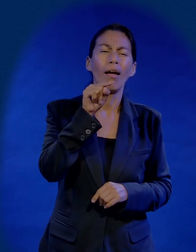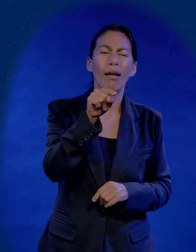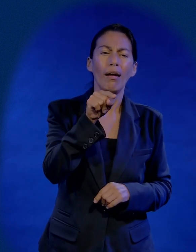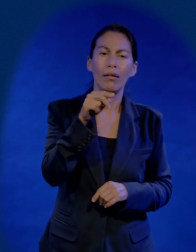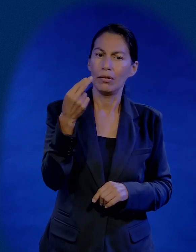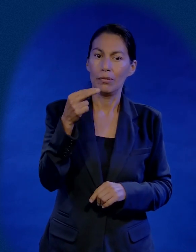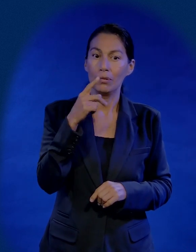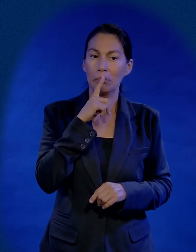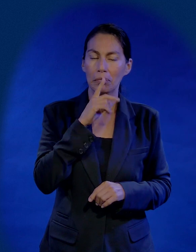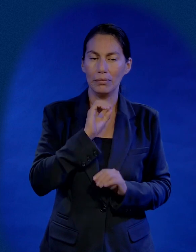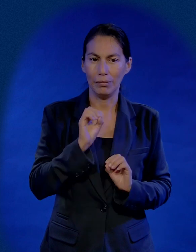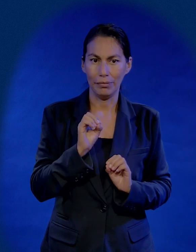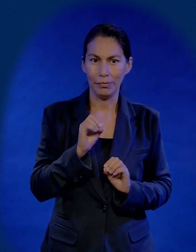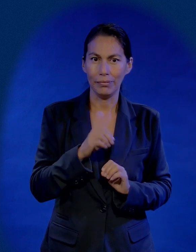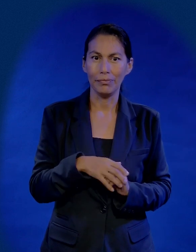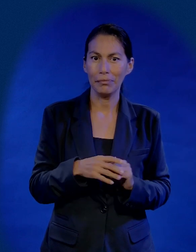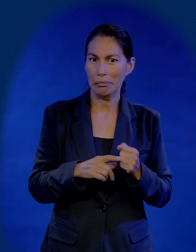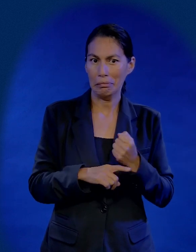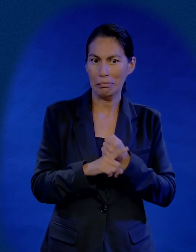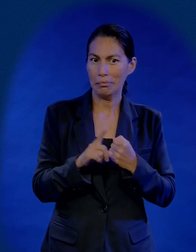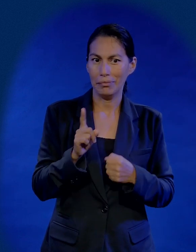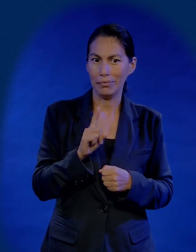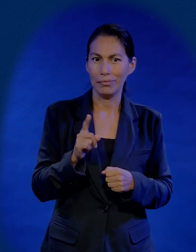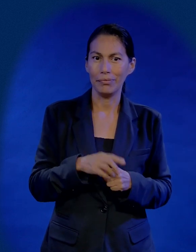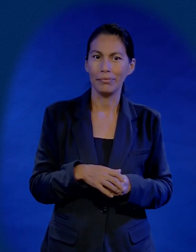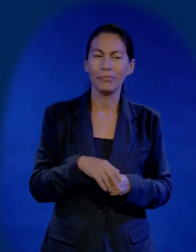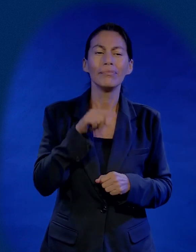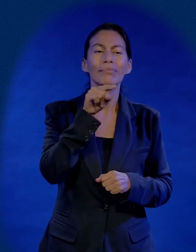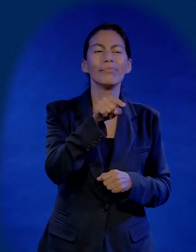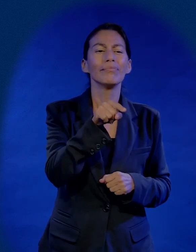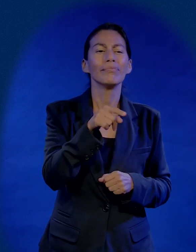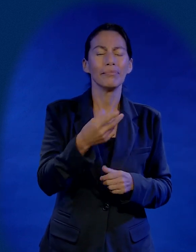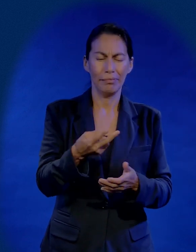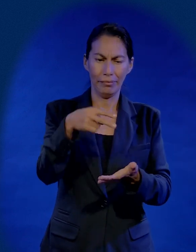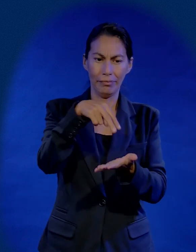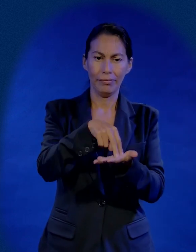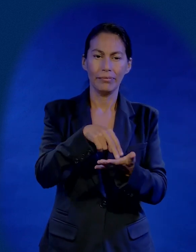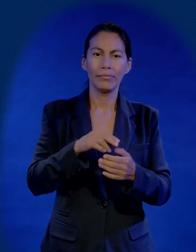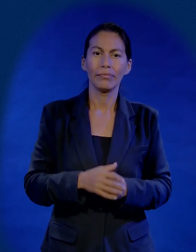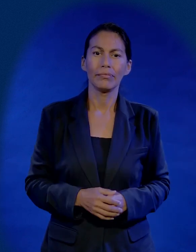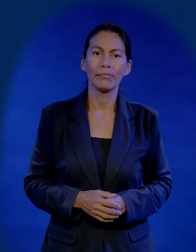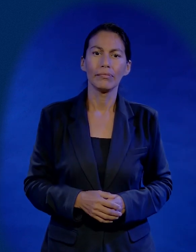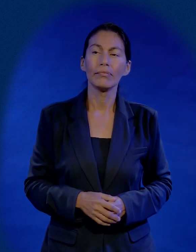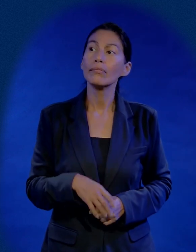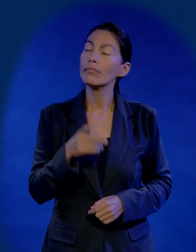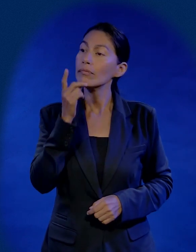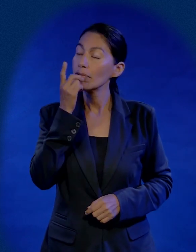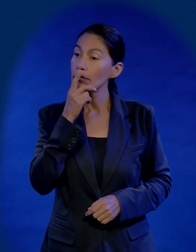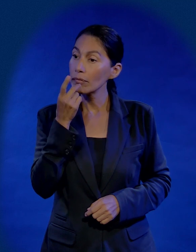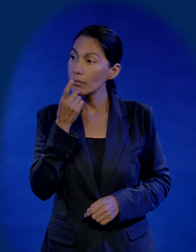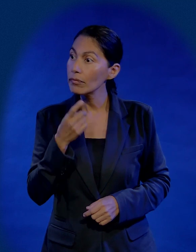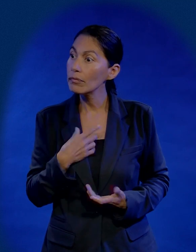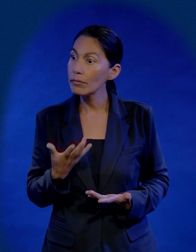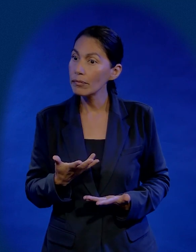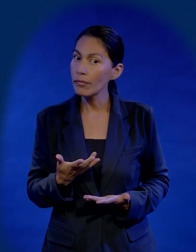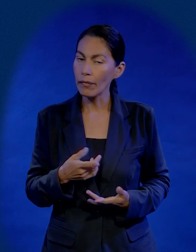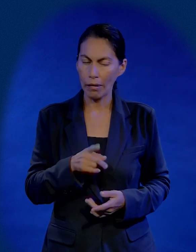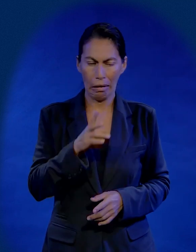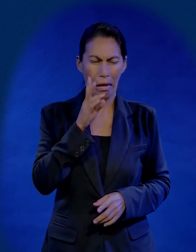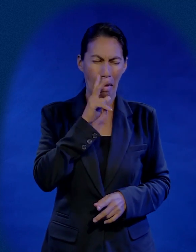fulano, a ti, no voy a decir el nombre, porque no quiero meter en problemas a nadie. Fulano, párate, dígame, pastor. Mira,